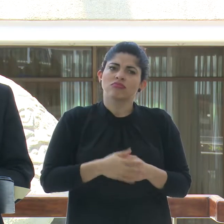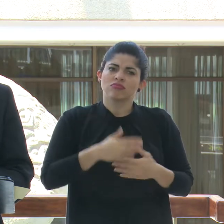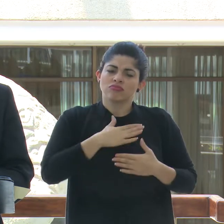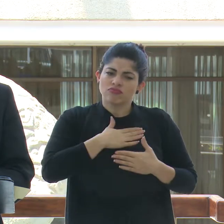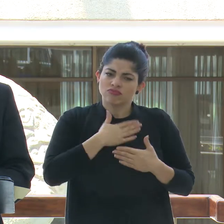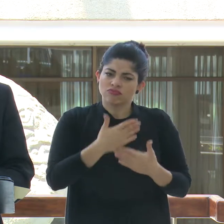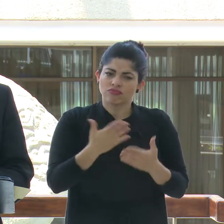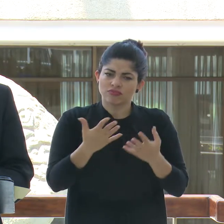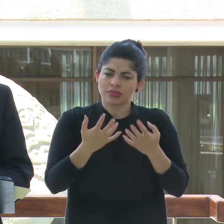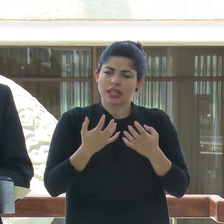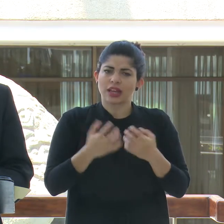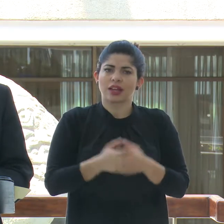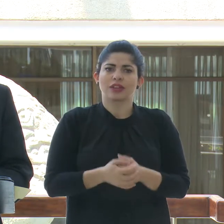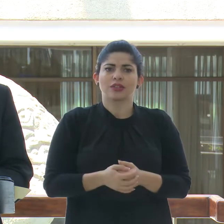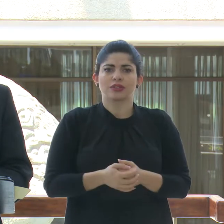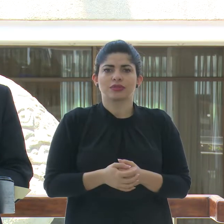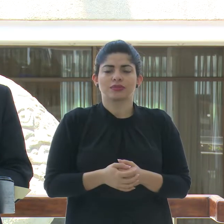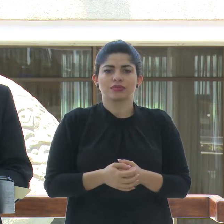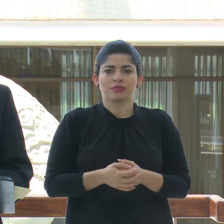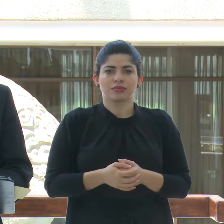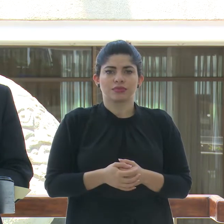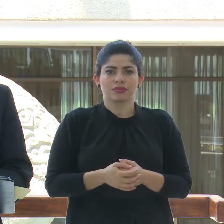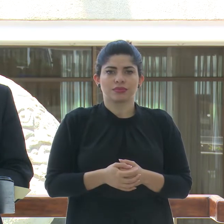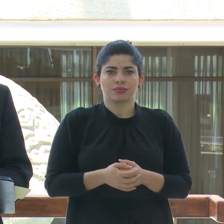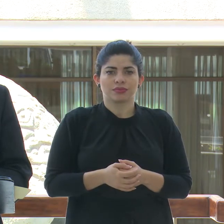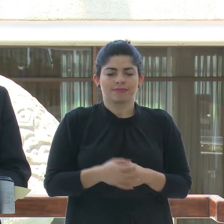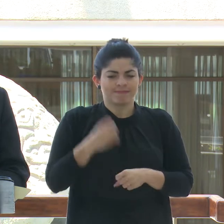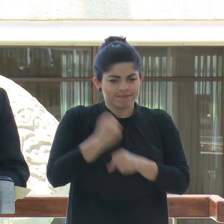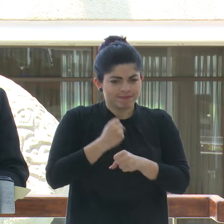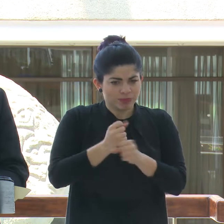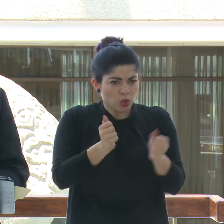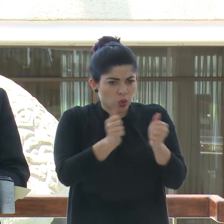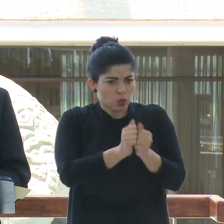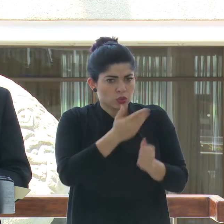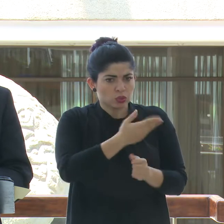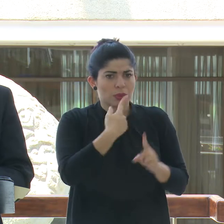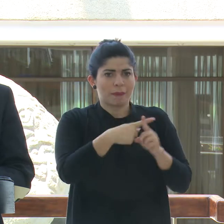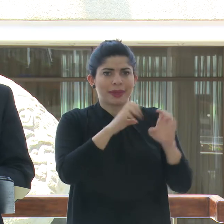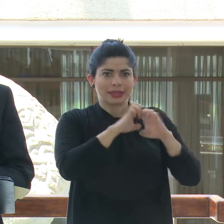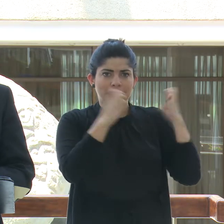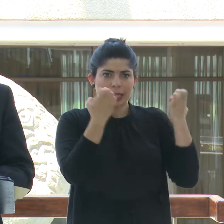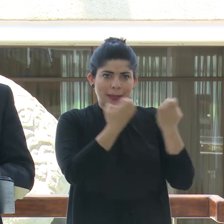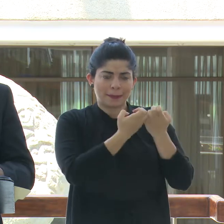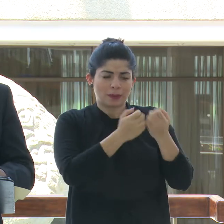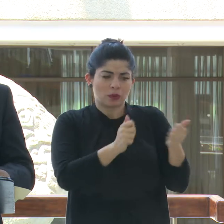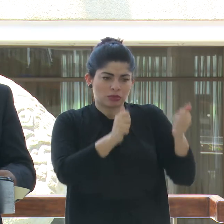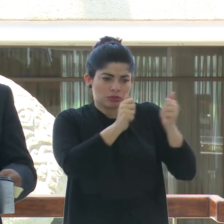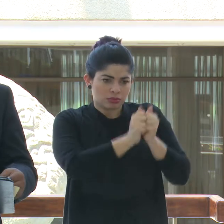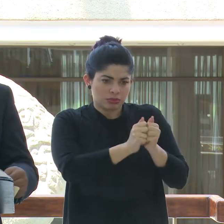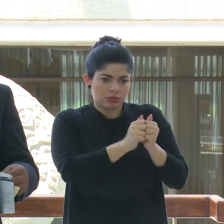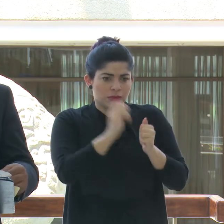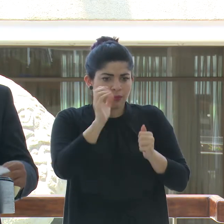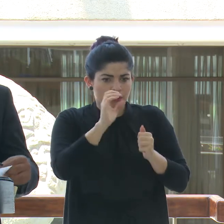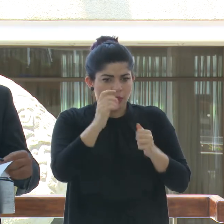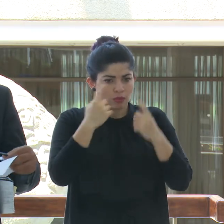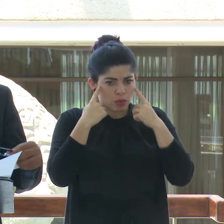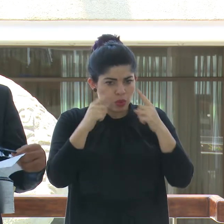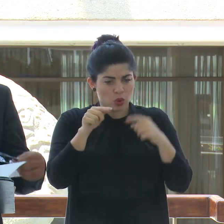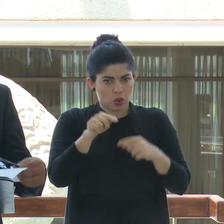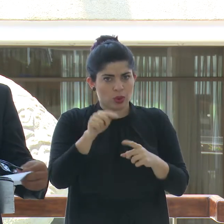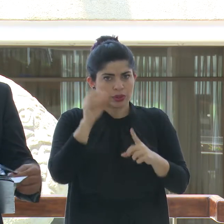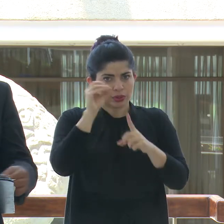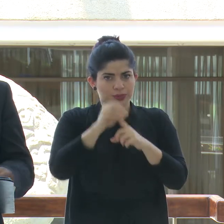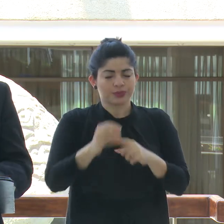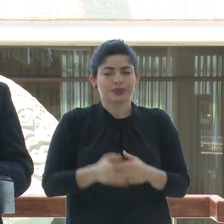el ánimo de trabajar con usted y con su equipo en el logro de este propósito.